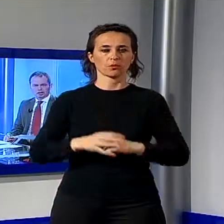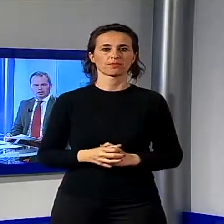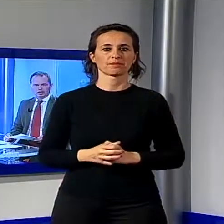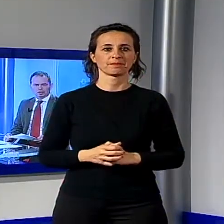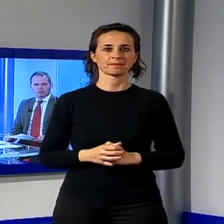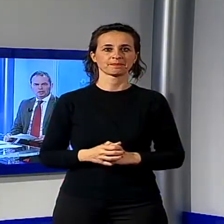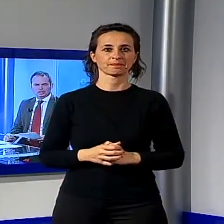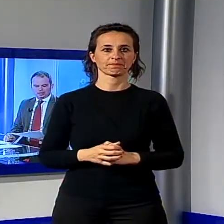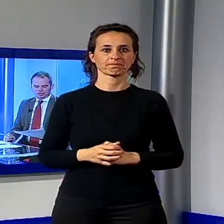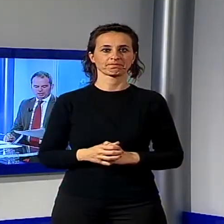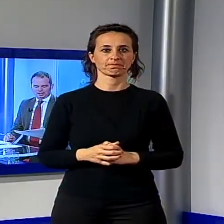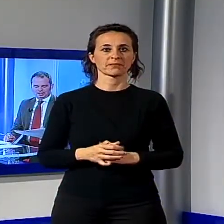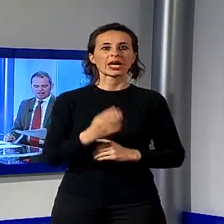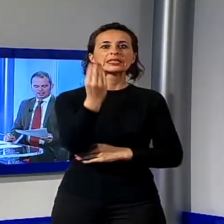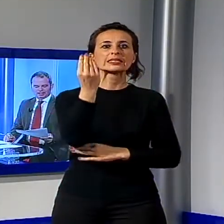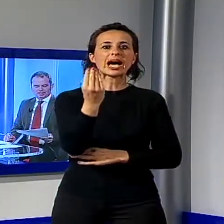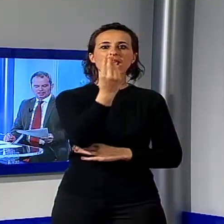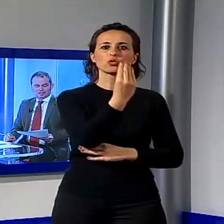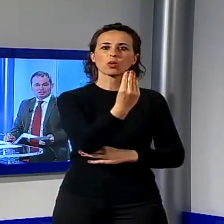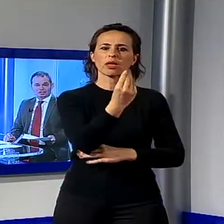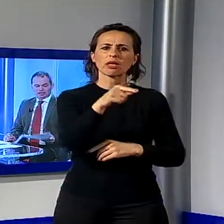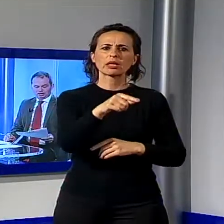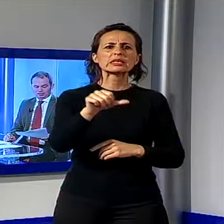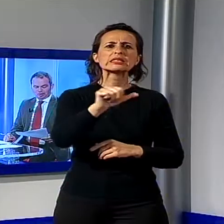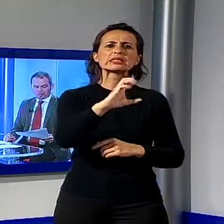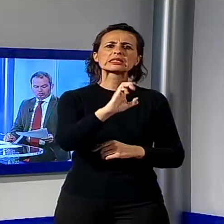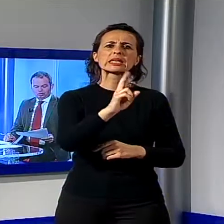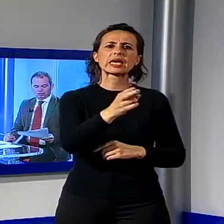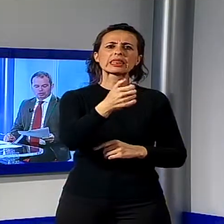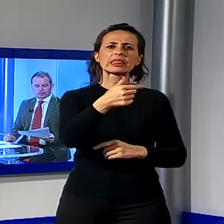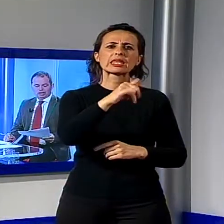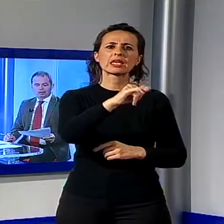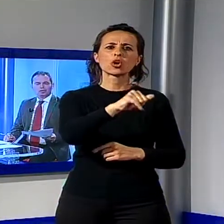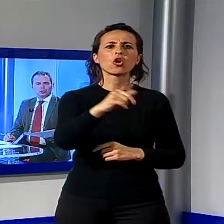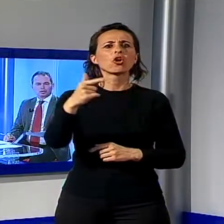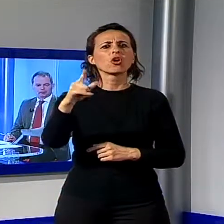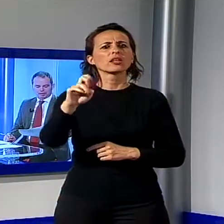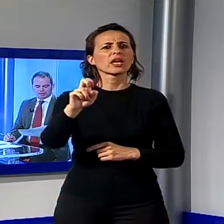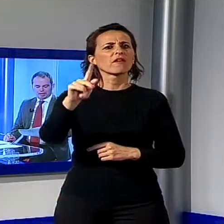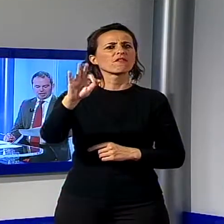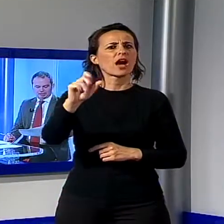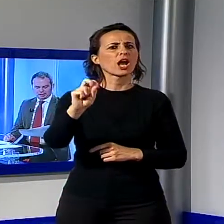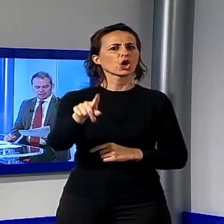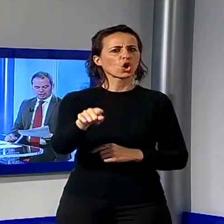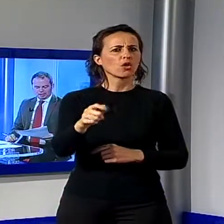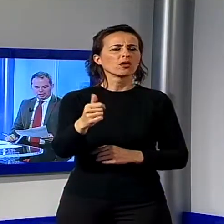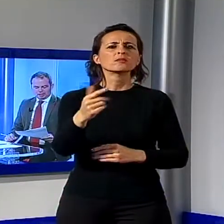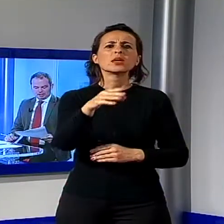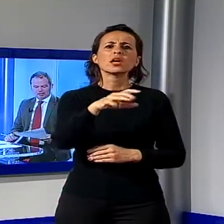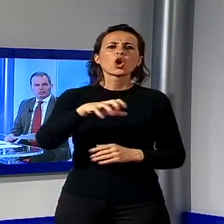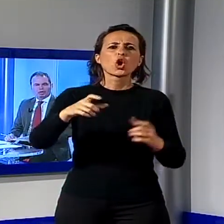Dopo le statue dedicate a Schettino e De Falco, il Comune di Vagli torna a far parlare di sé. L'amministrazione ha